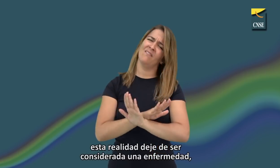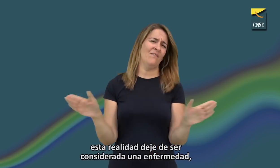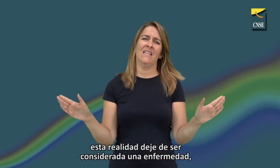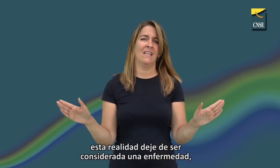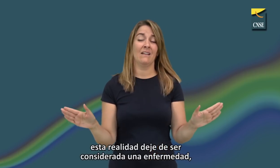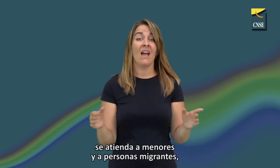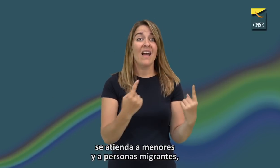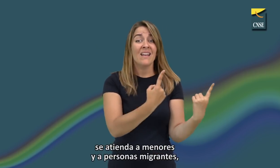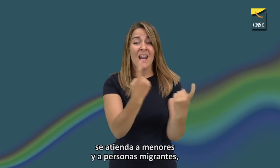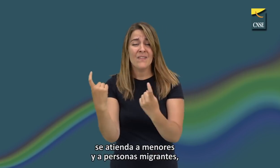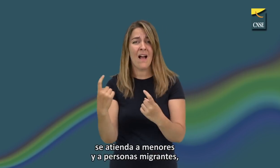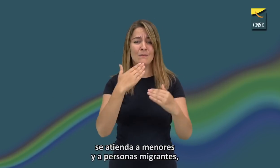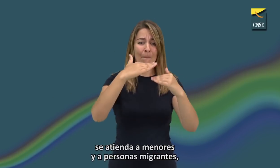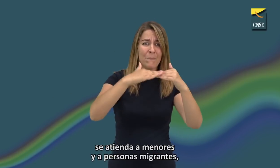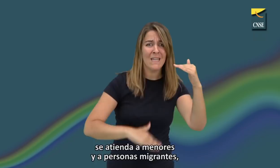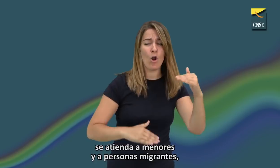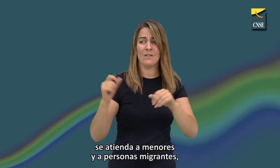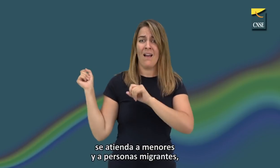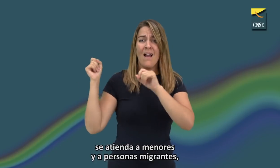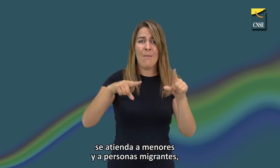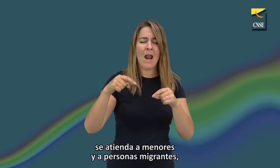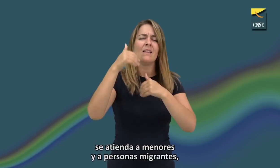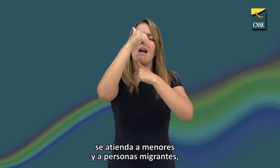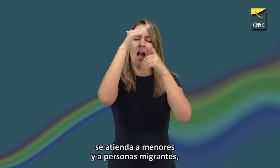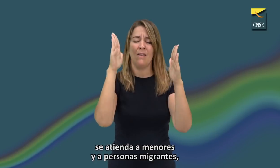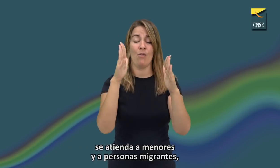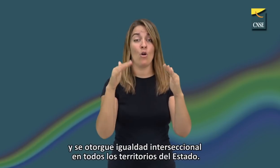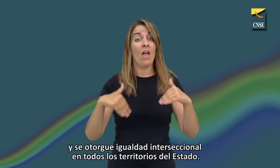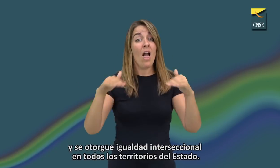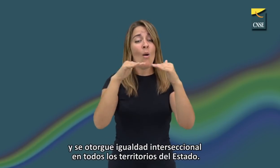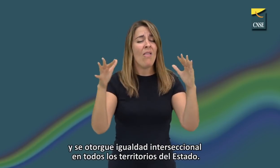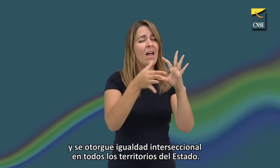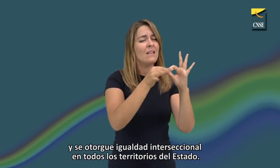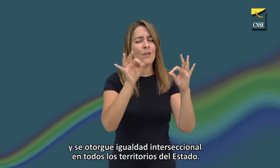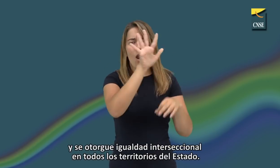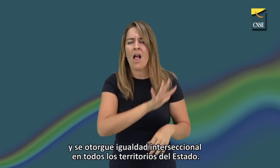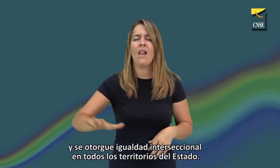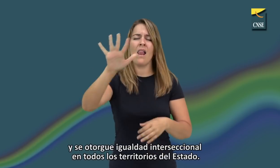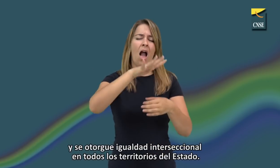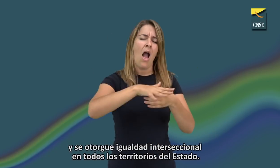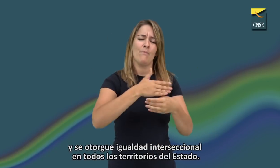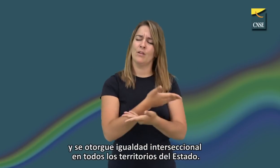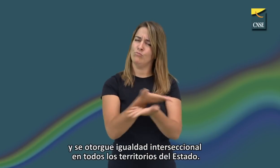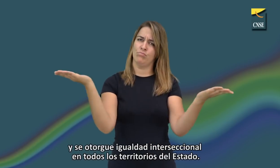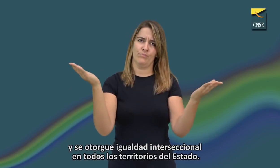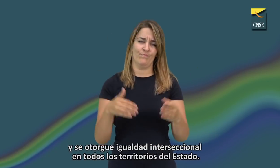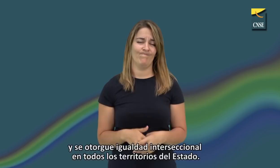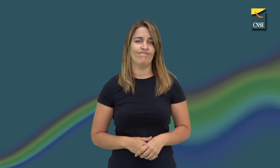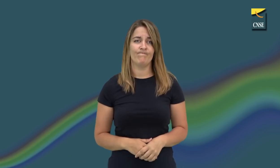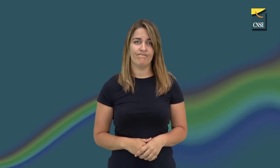Se atienda a menores y a personas inmigrantes. Y se otorgue igualdad interseccional en todo el territorio